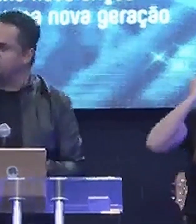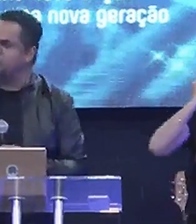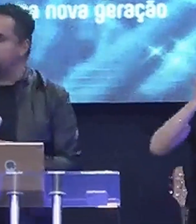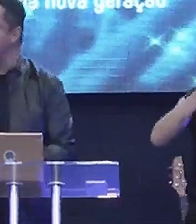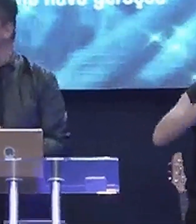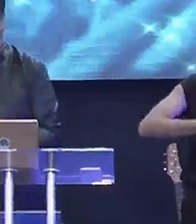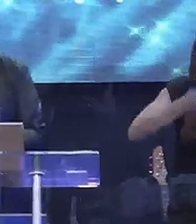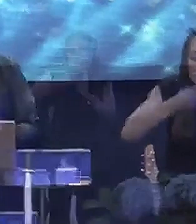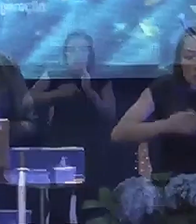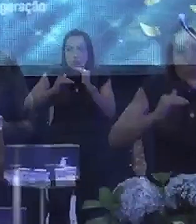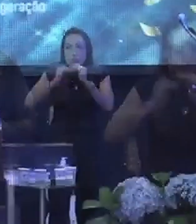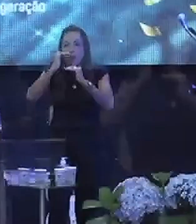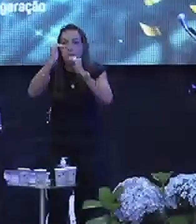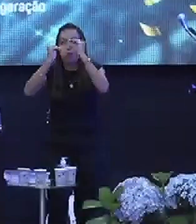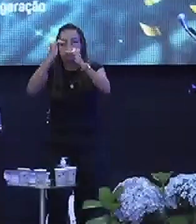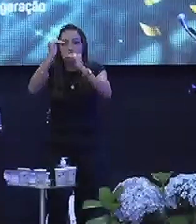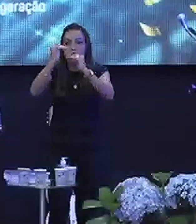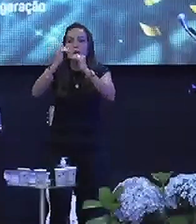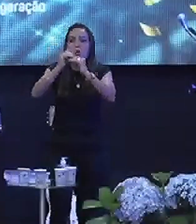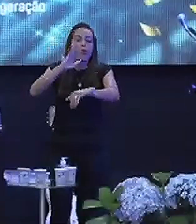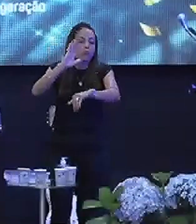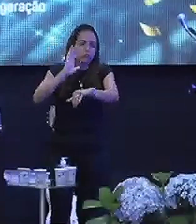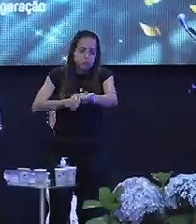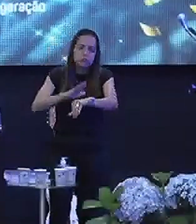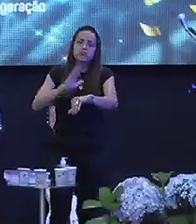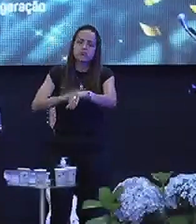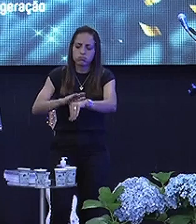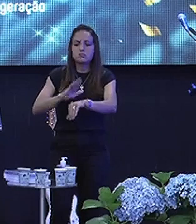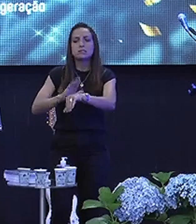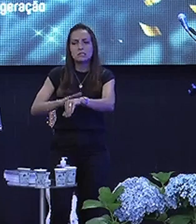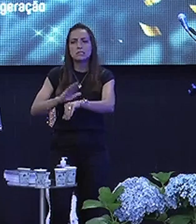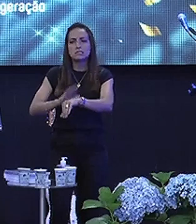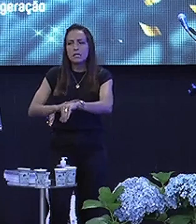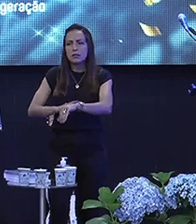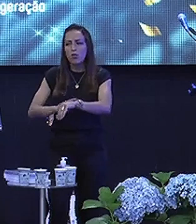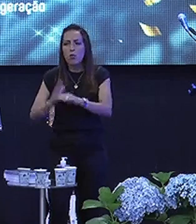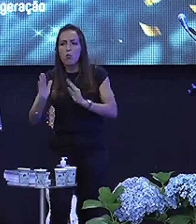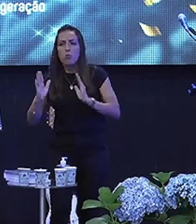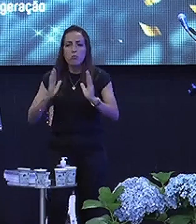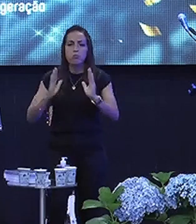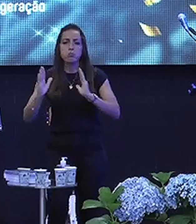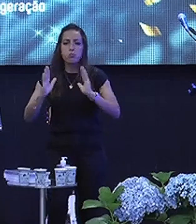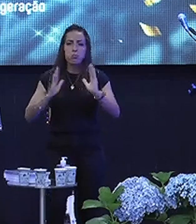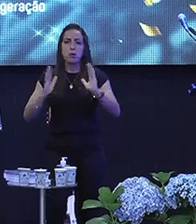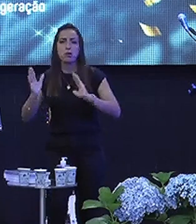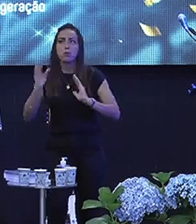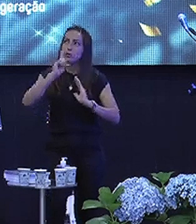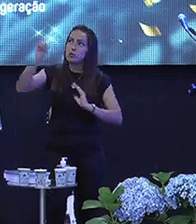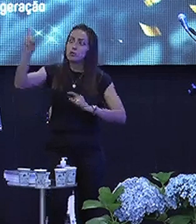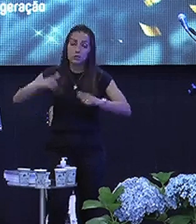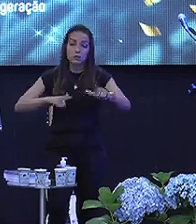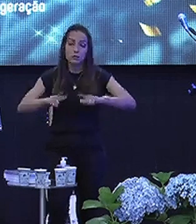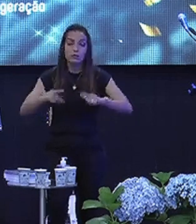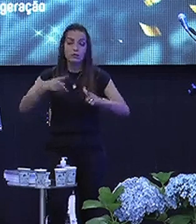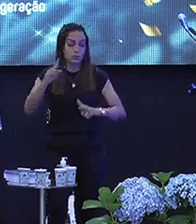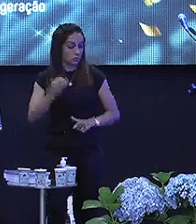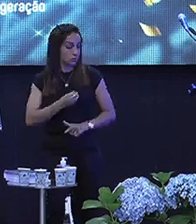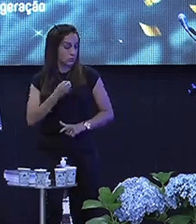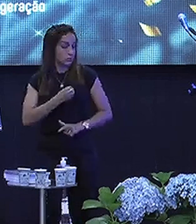processos Entender os tempos O período que Deus está trabalhando Na sua vida